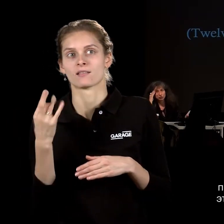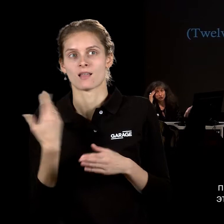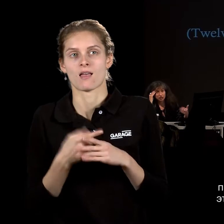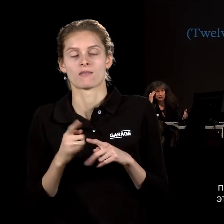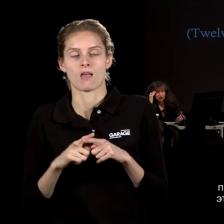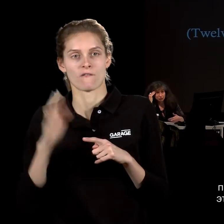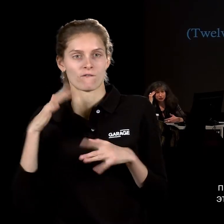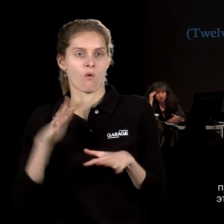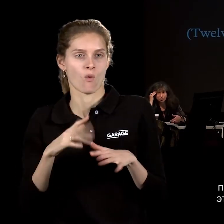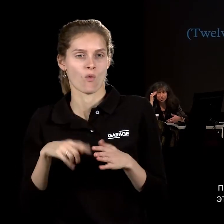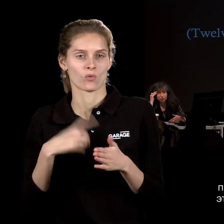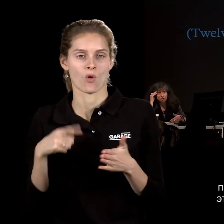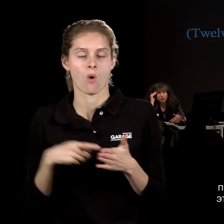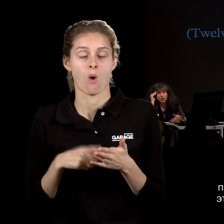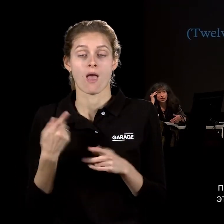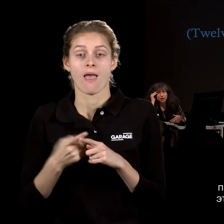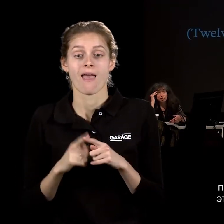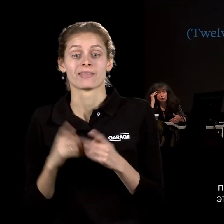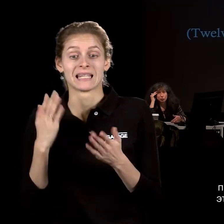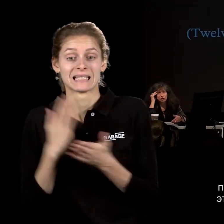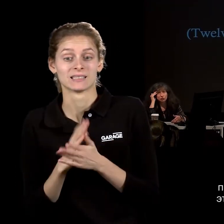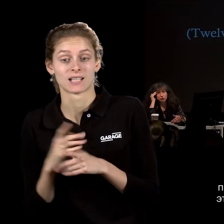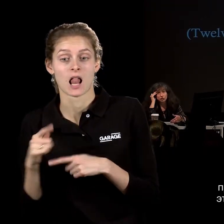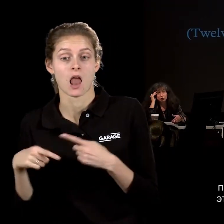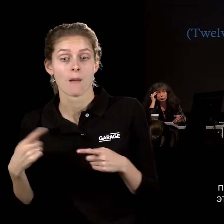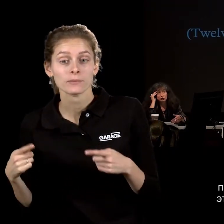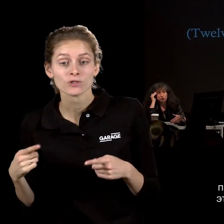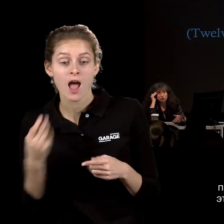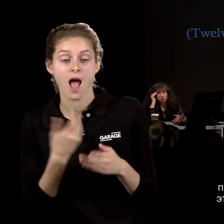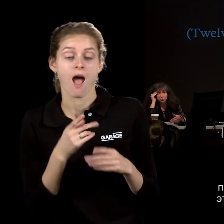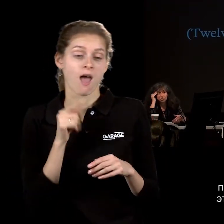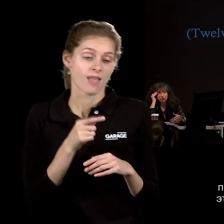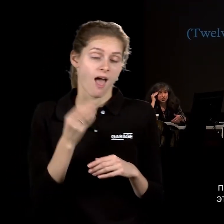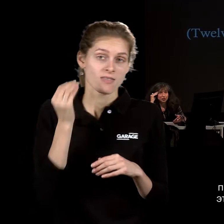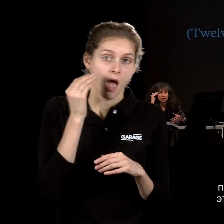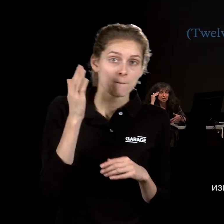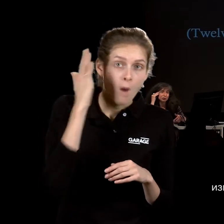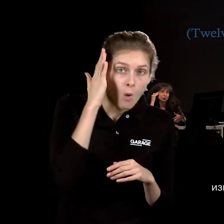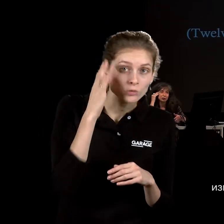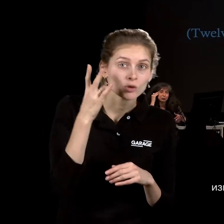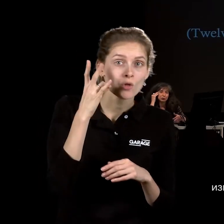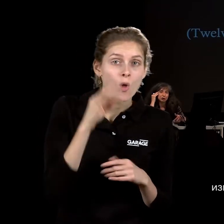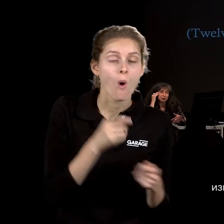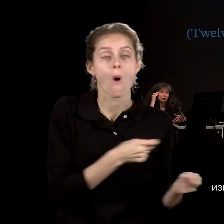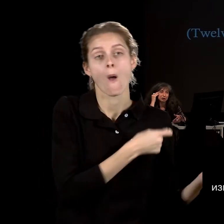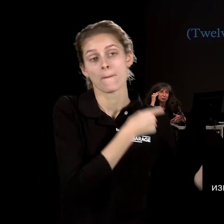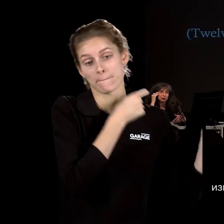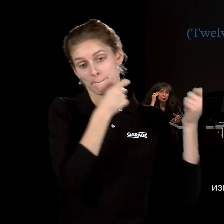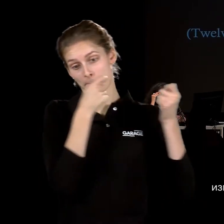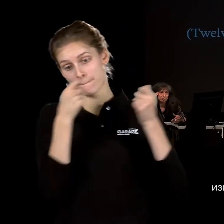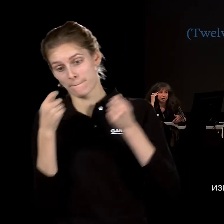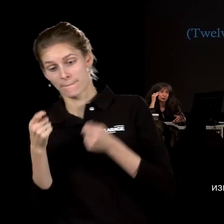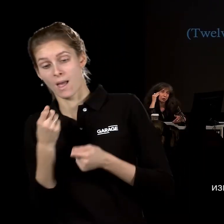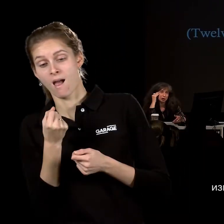есть история про... И есть сама эта лапша, которая японская, но изготовленная, привезенная из Америки, изготовленная на